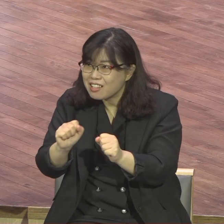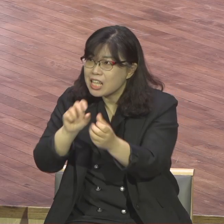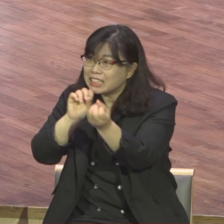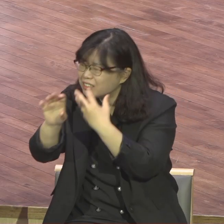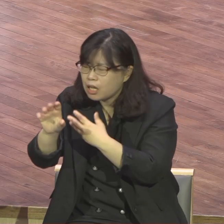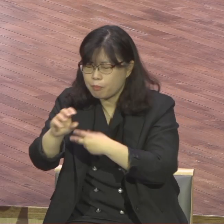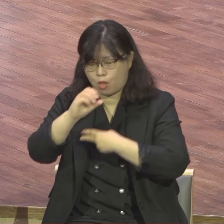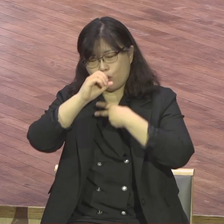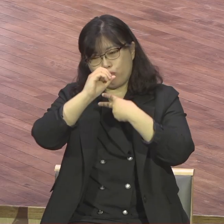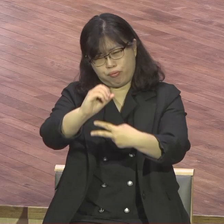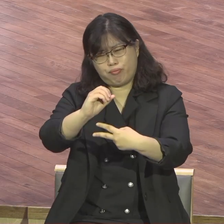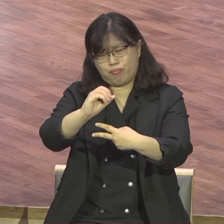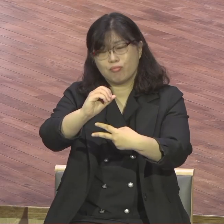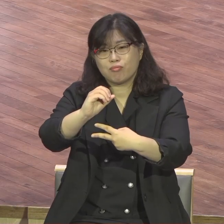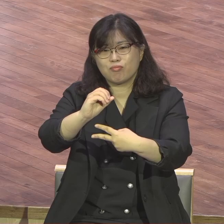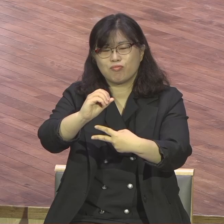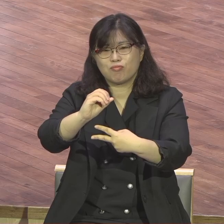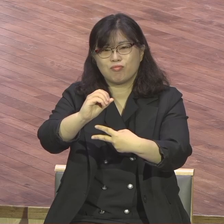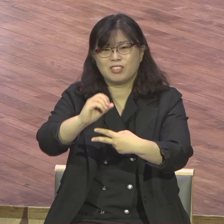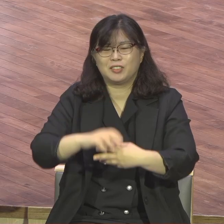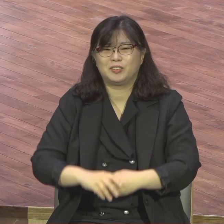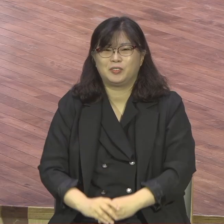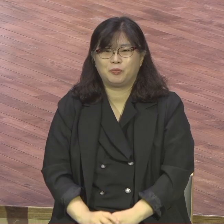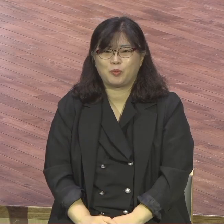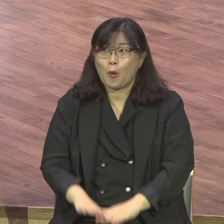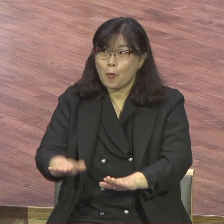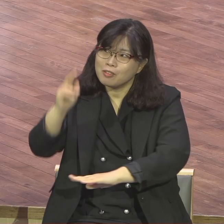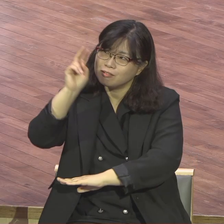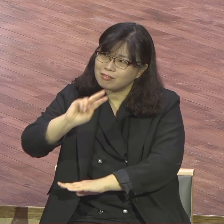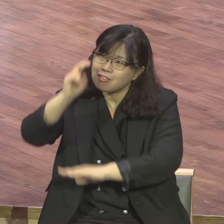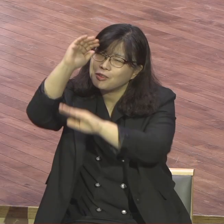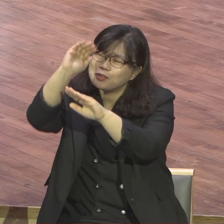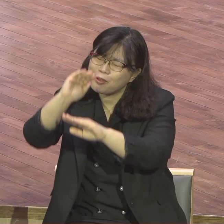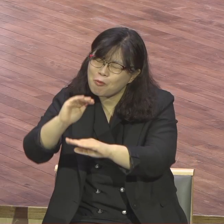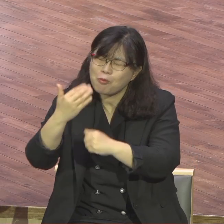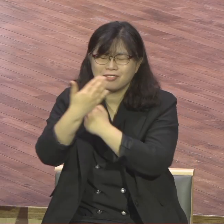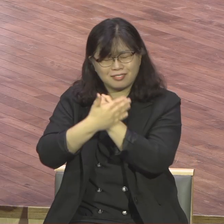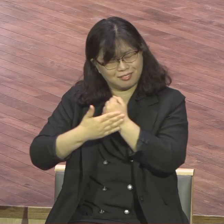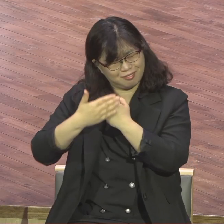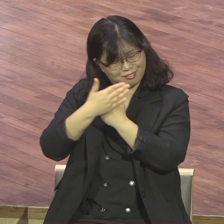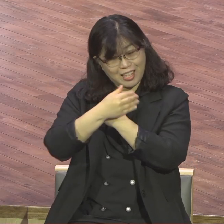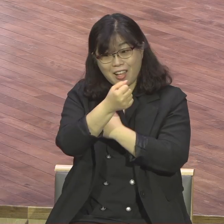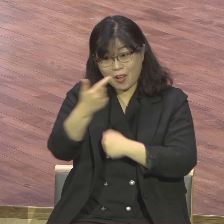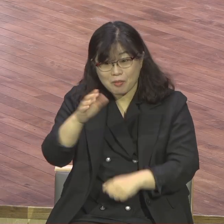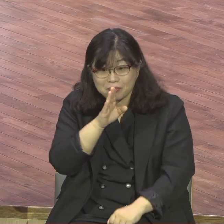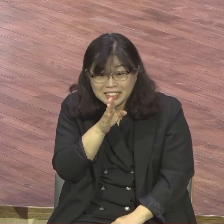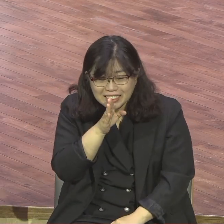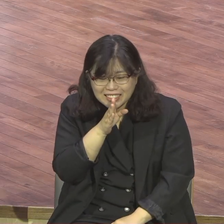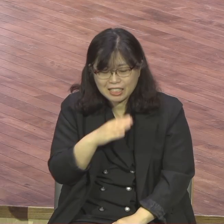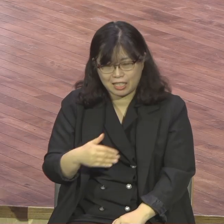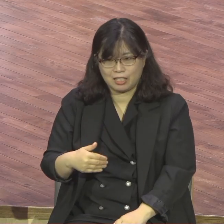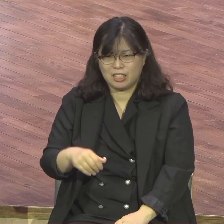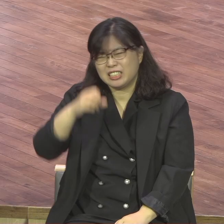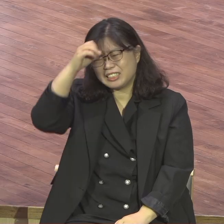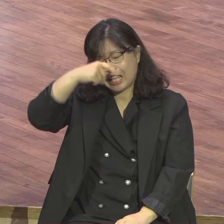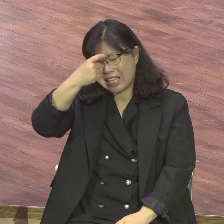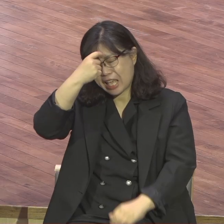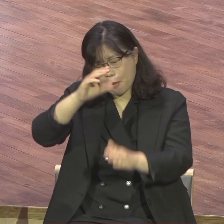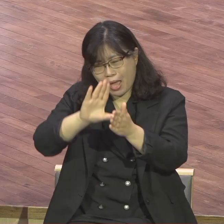여러분이 이 찬양을 늘 들으시고 집에서도 부르세요 70제자 70지역 70종족